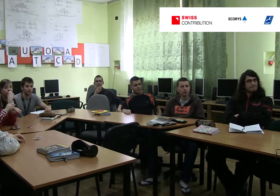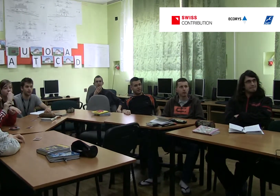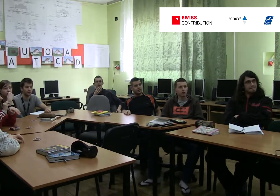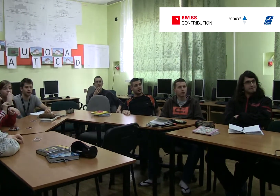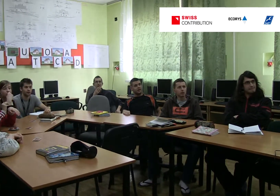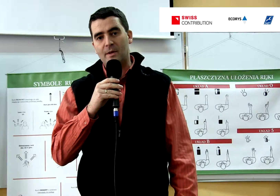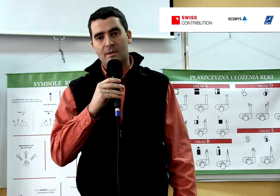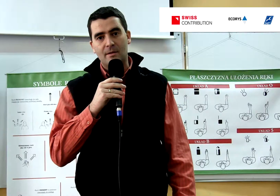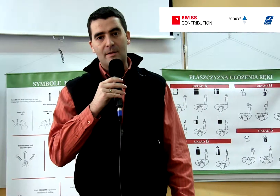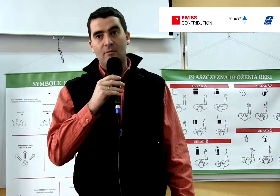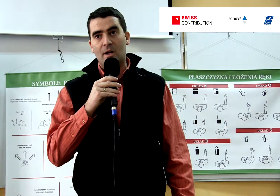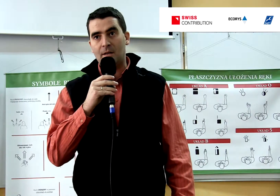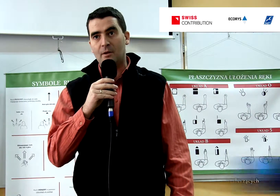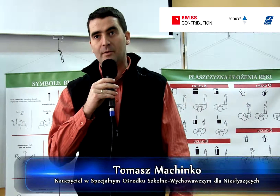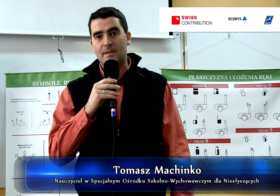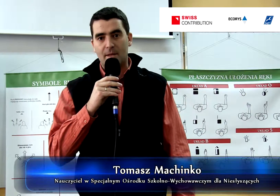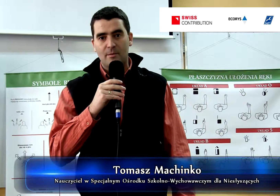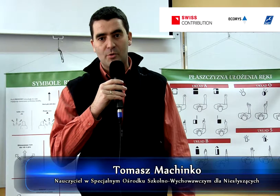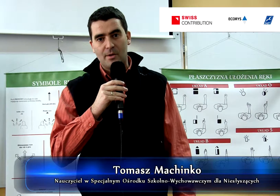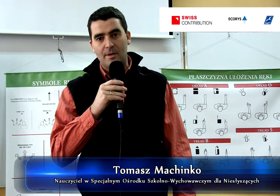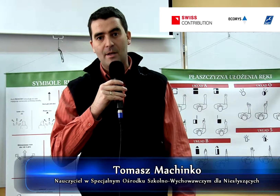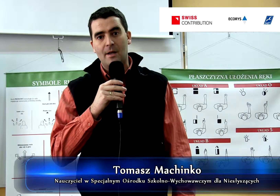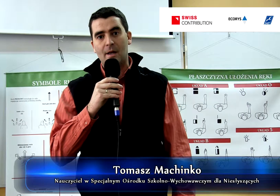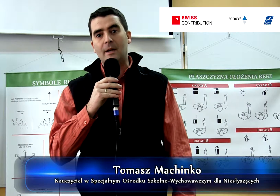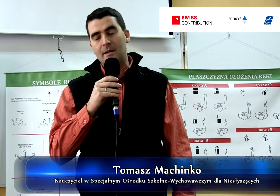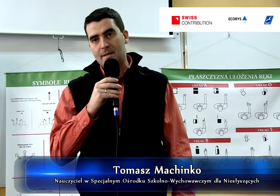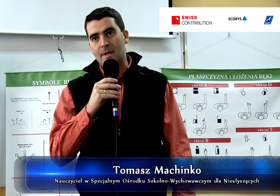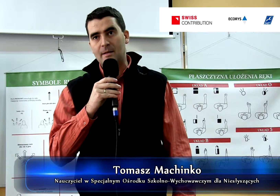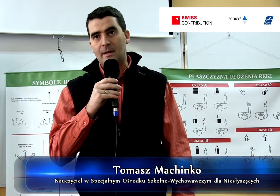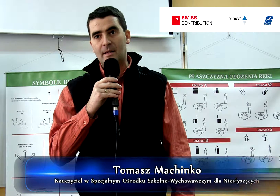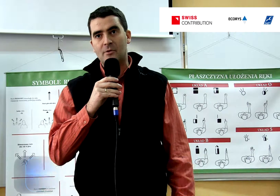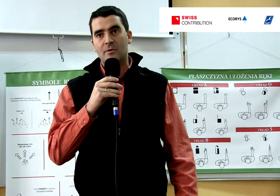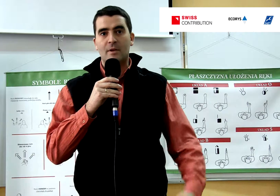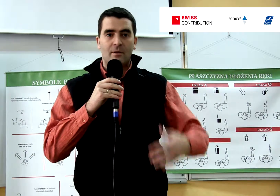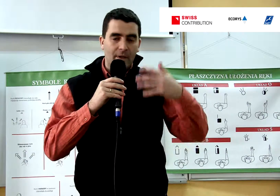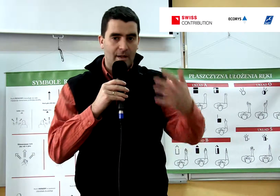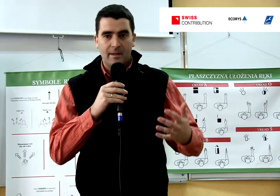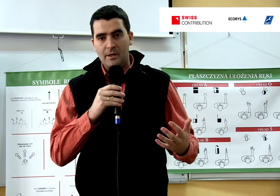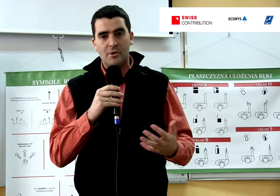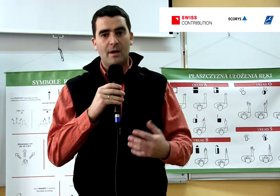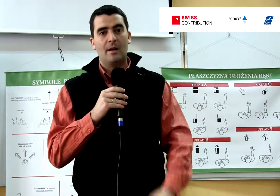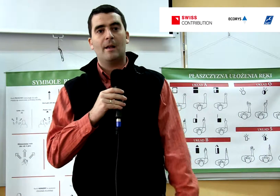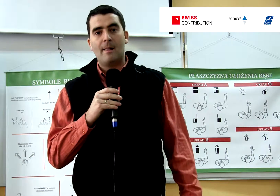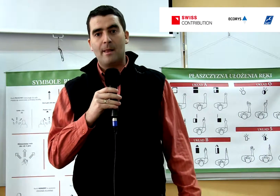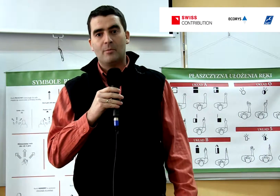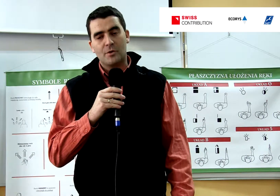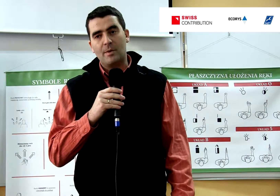który był poświęcony SciRatingowi jest bardzo potrzebny i niezbędny, dlatego że to jest nowinka techniczna. Możemy